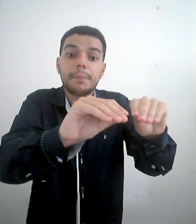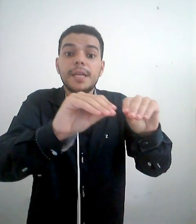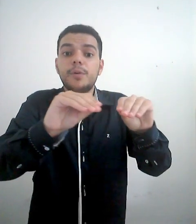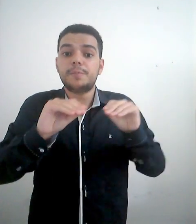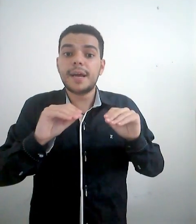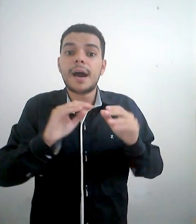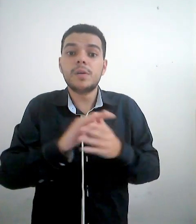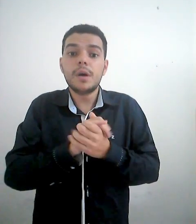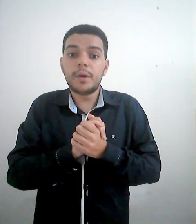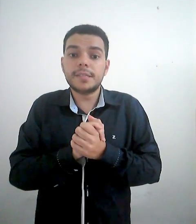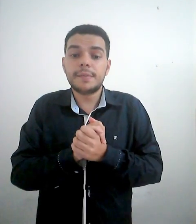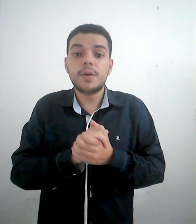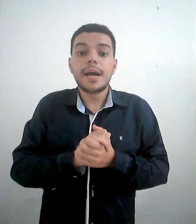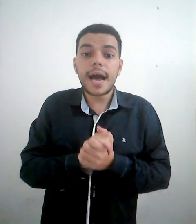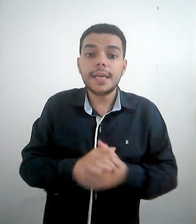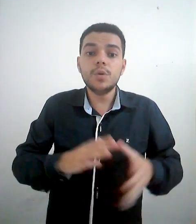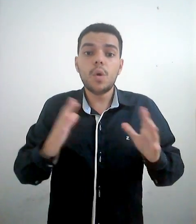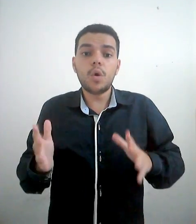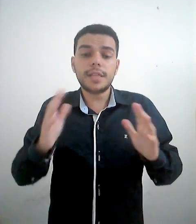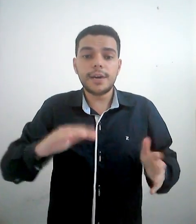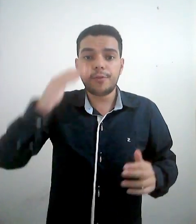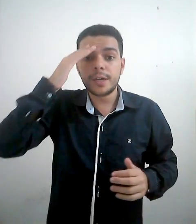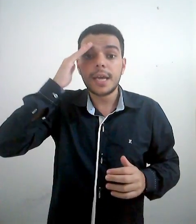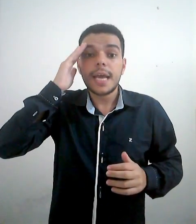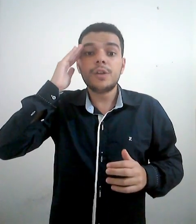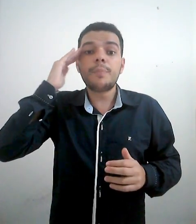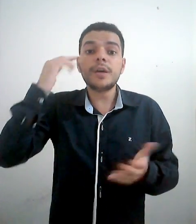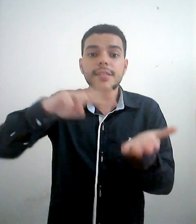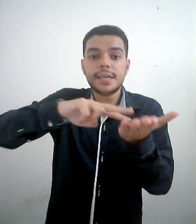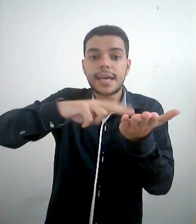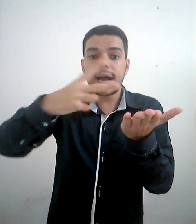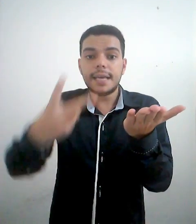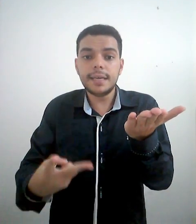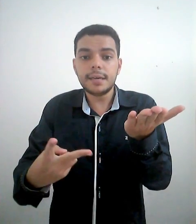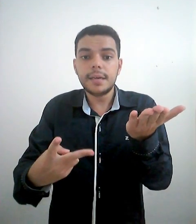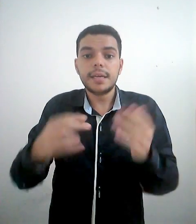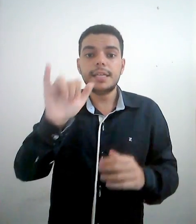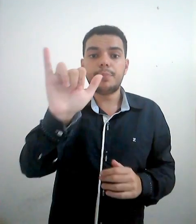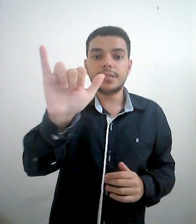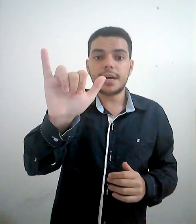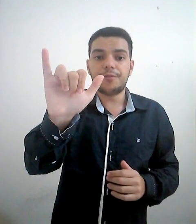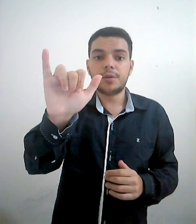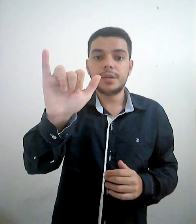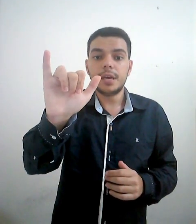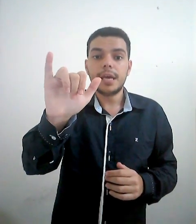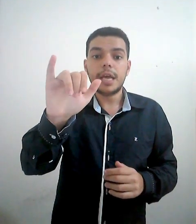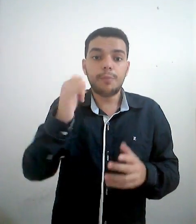para depois pegá-lo. Por exemplo, caiu o telefone. Eu não posso sinalizar cair e depois telefone. Eu